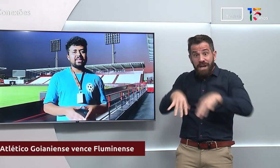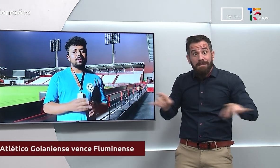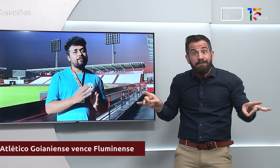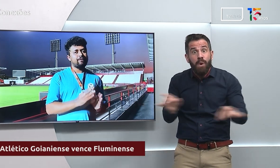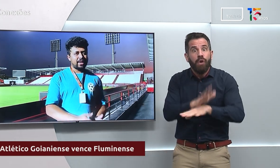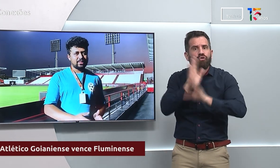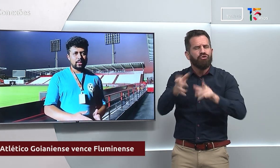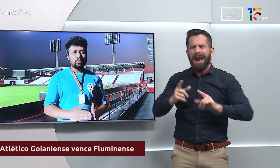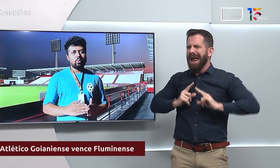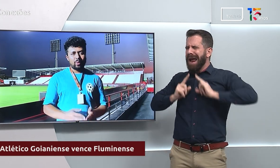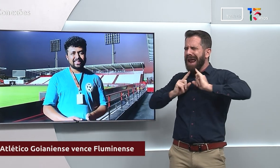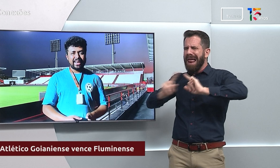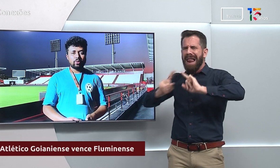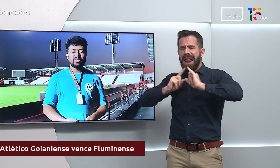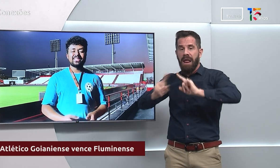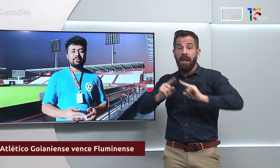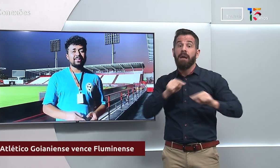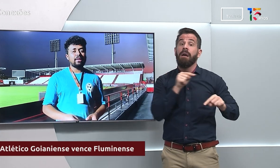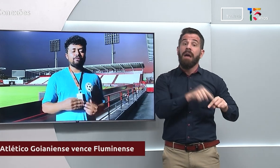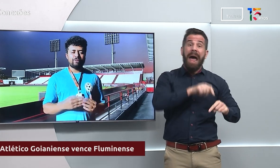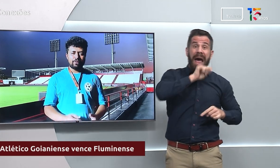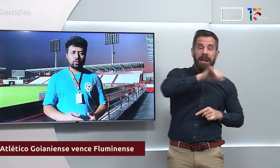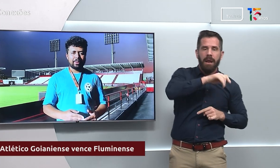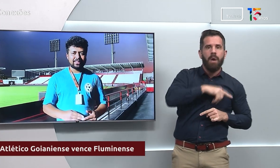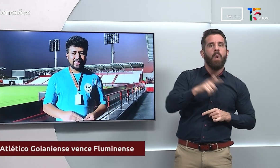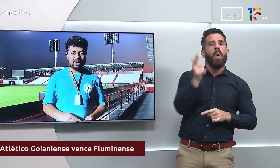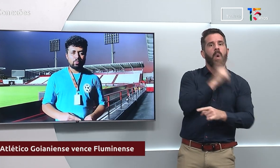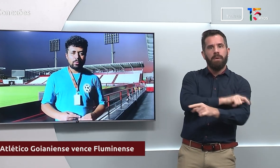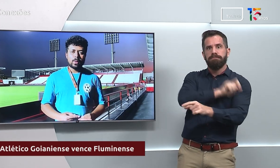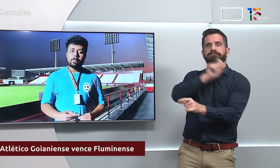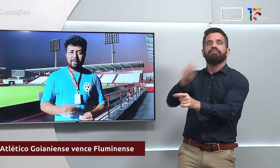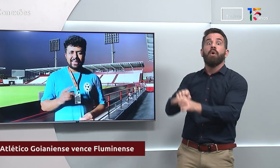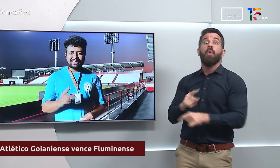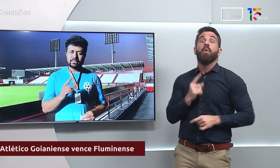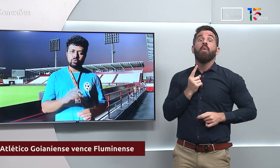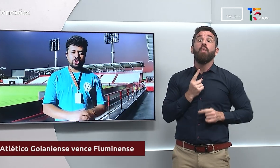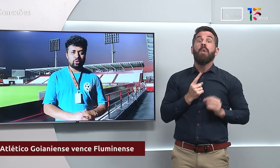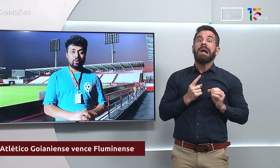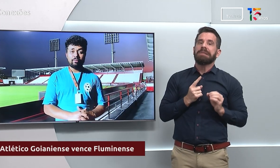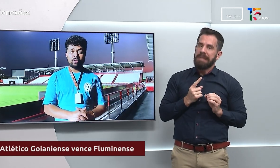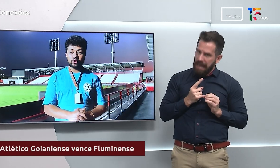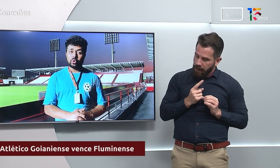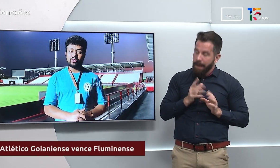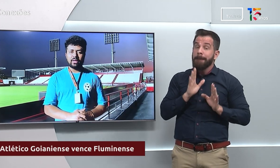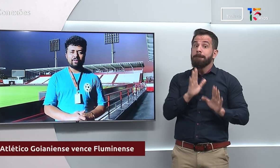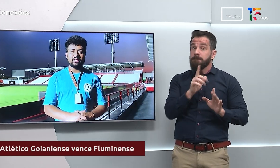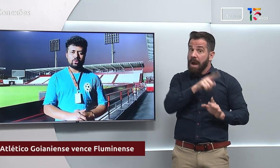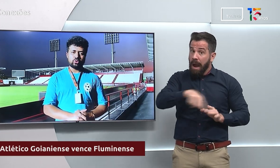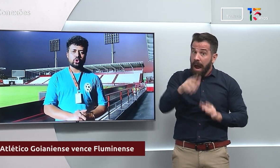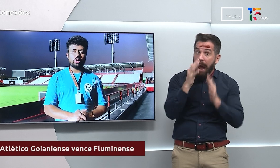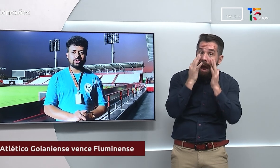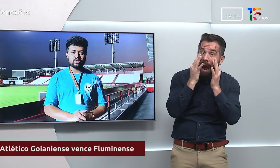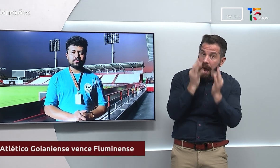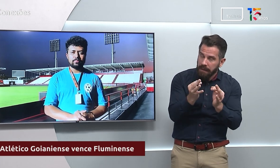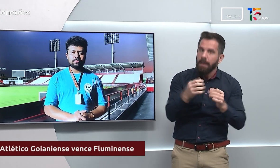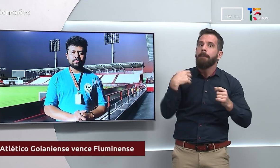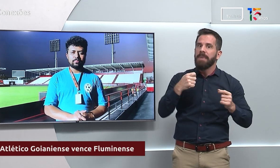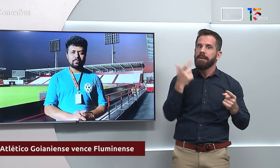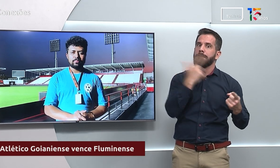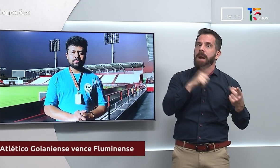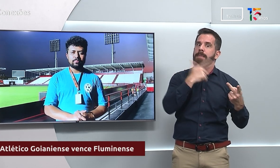Atlético Goianiense vence 1 a 0, se mantém vivo no Brasileirão, mas, torcedor, fique de olho que tem que vencer todos os jogos.